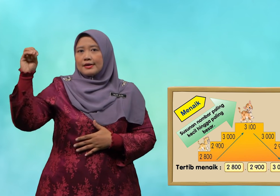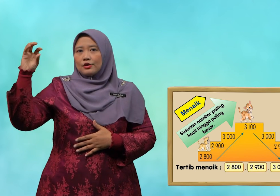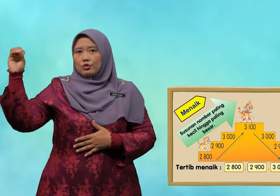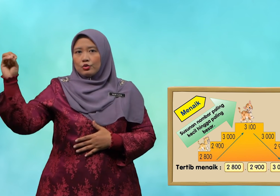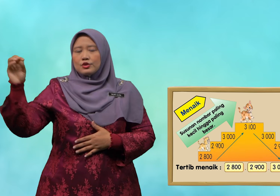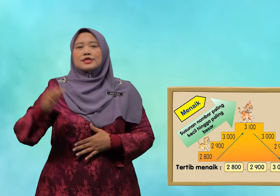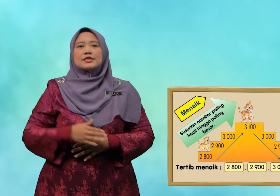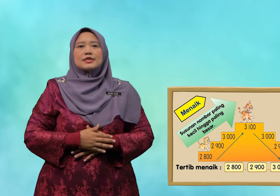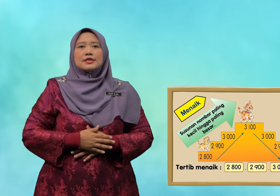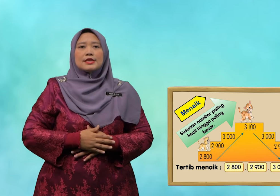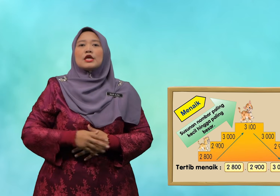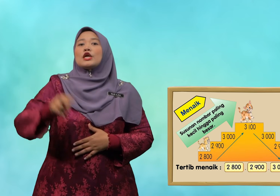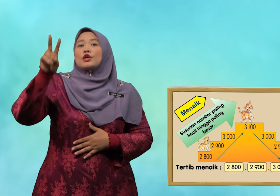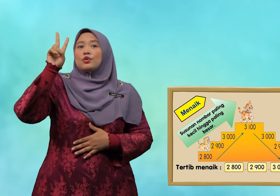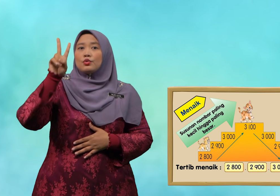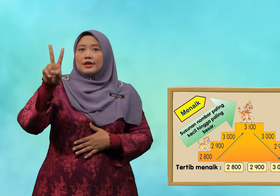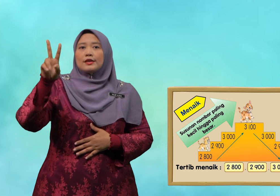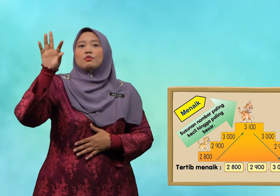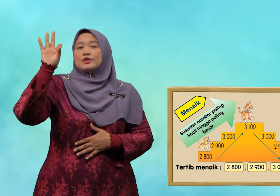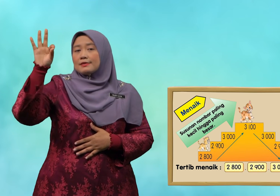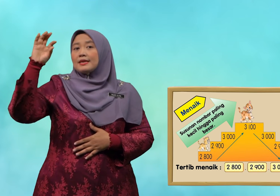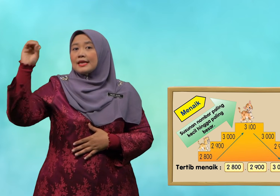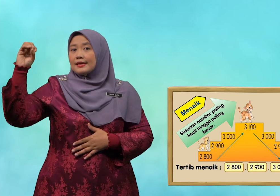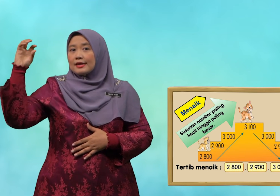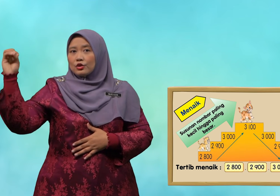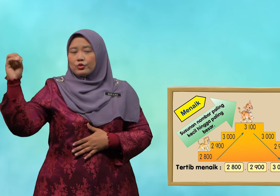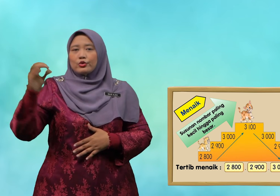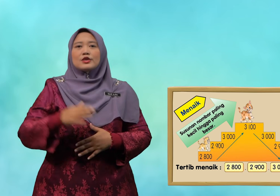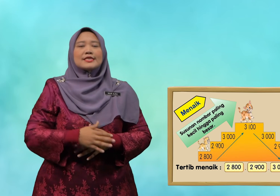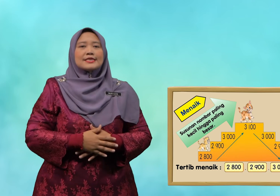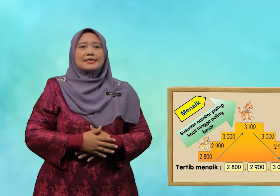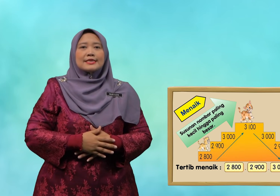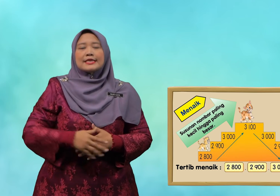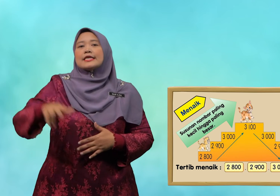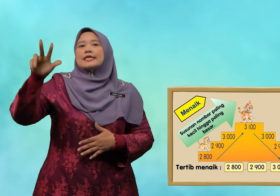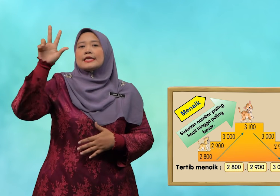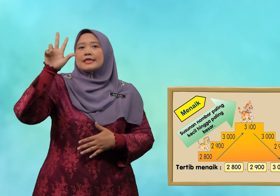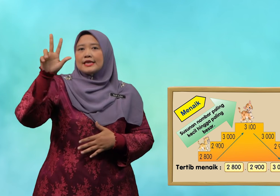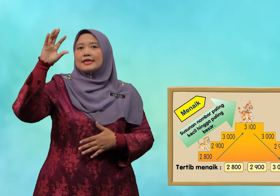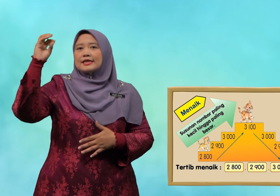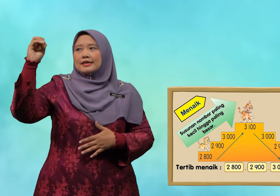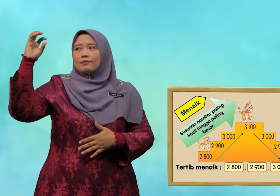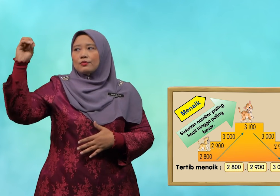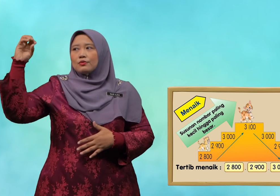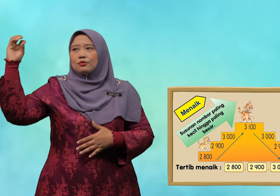2,900 2,900 3,000